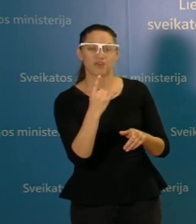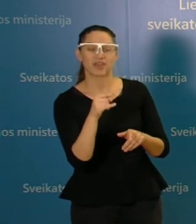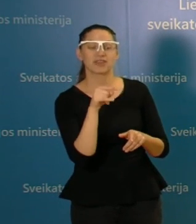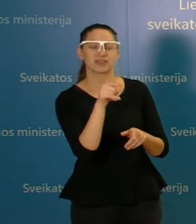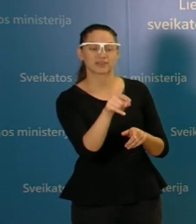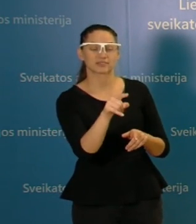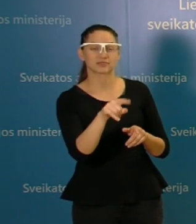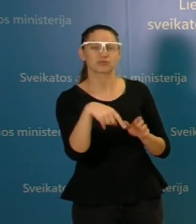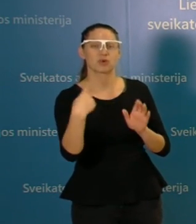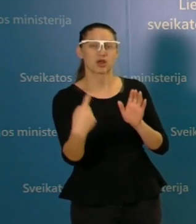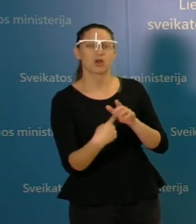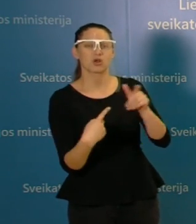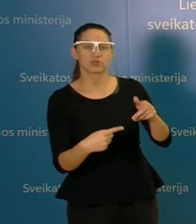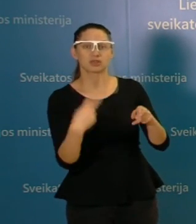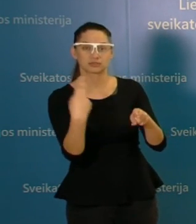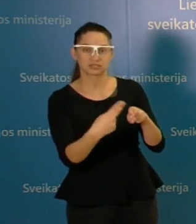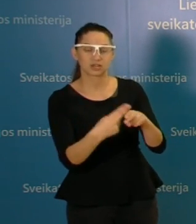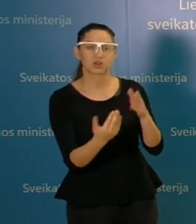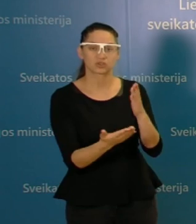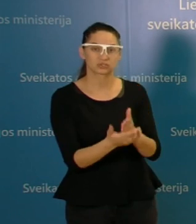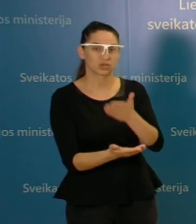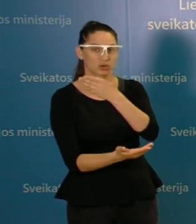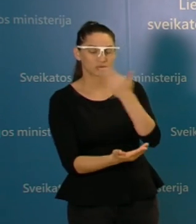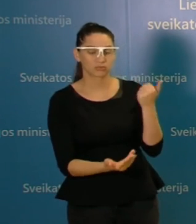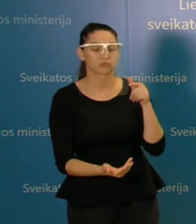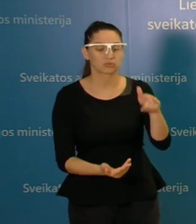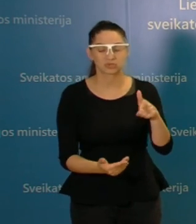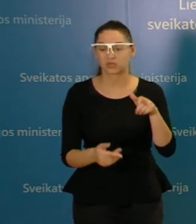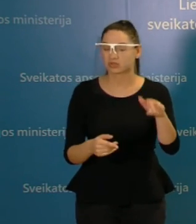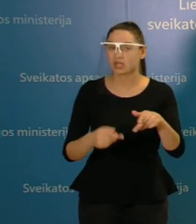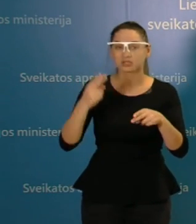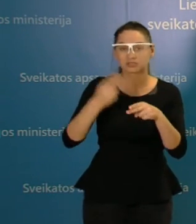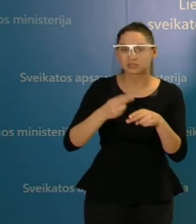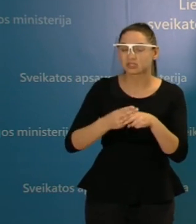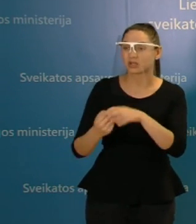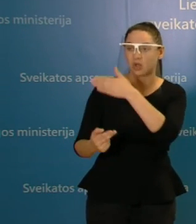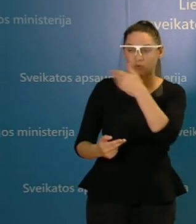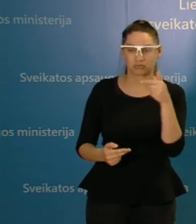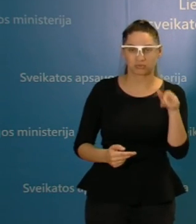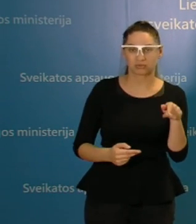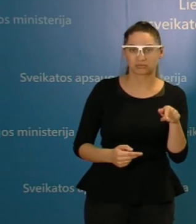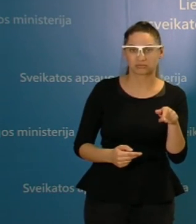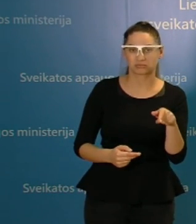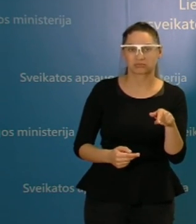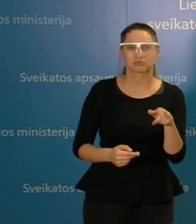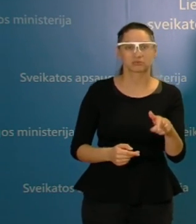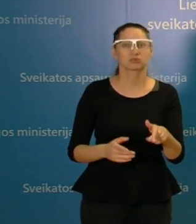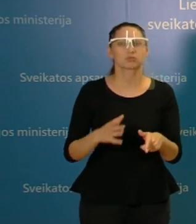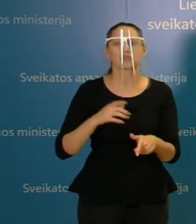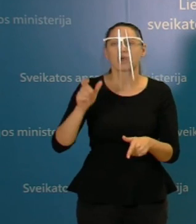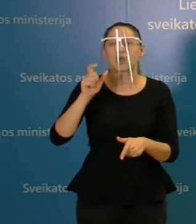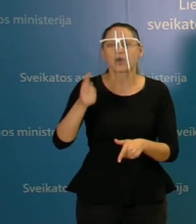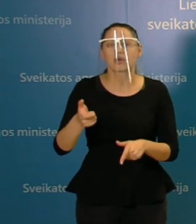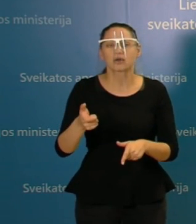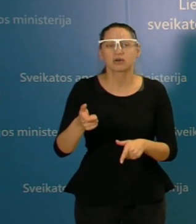ar ten yra susirgymo atveju. Kai buvo pasakyta, kad ten nėra susirgusiųjų toje ūkdymo įstaigoje, tai buvo atsakymas,